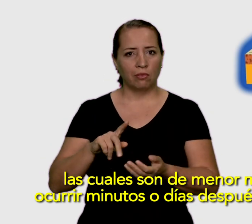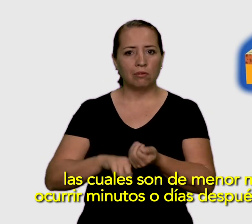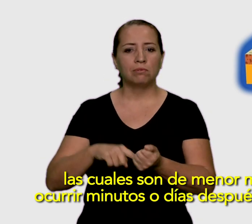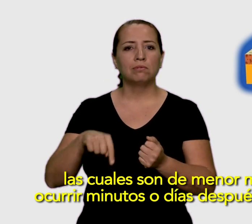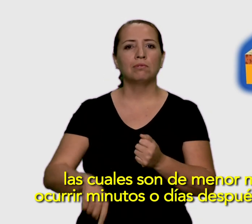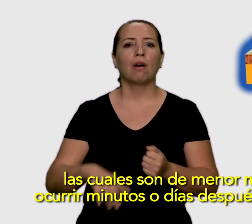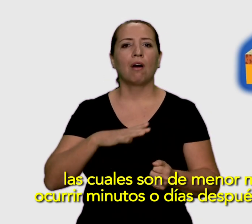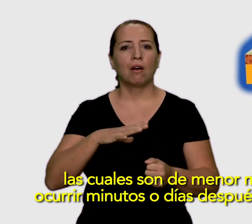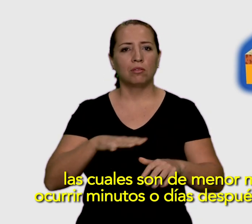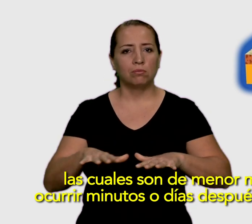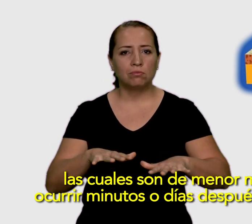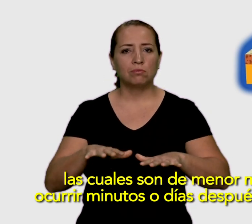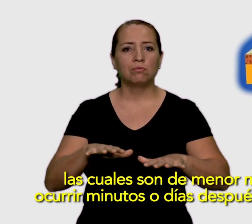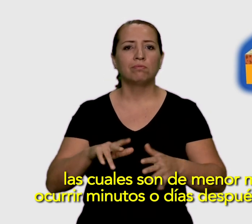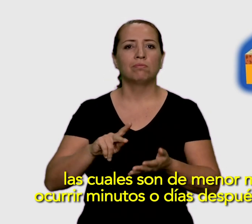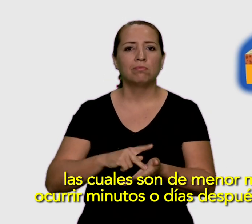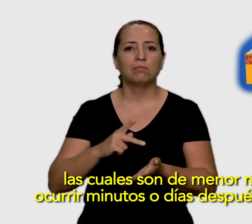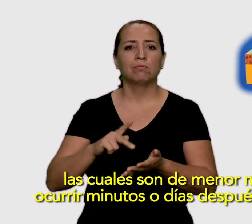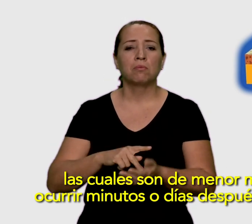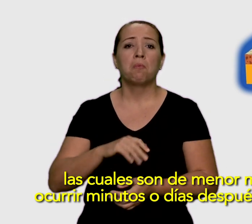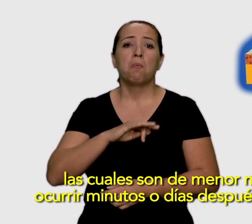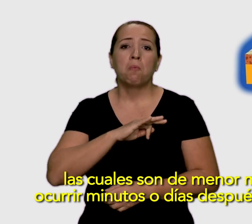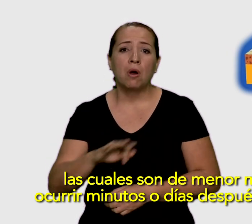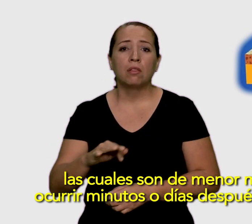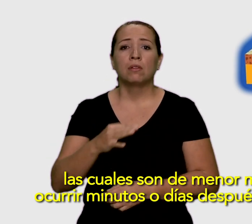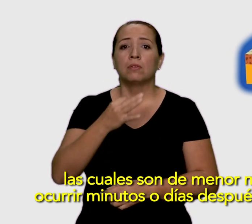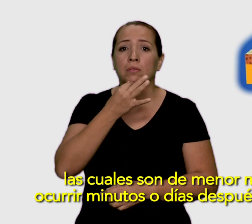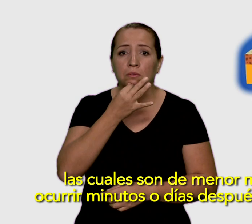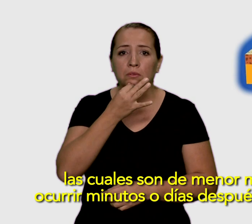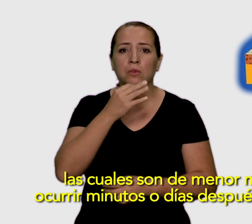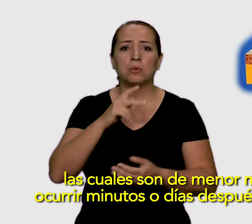minutos o días después del evento principal.